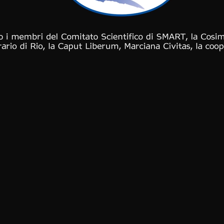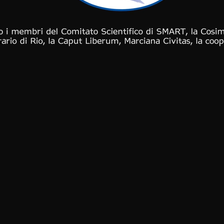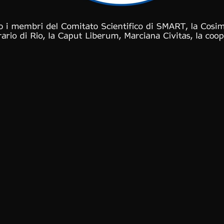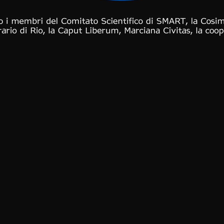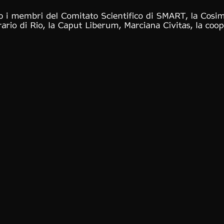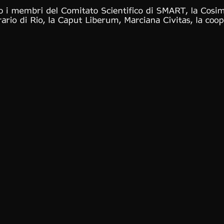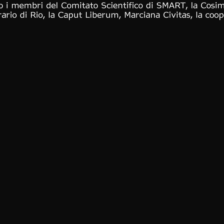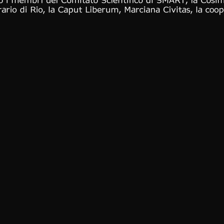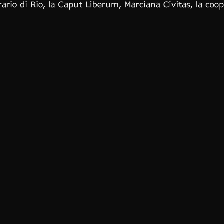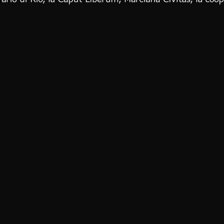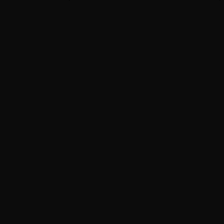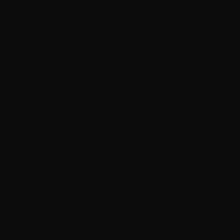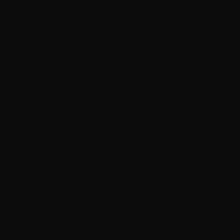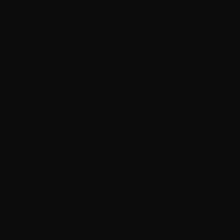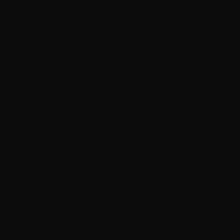Grazie a tutti.